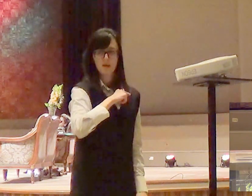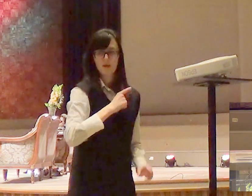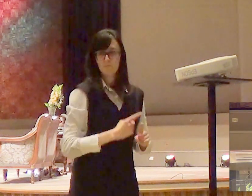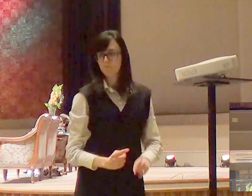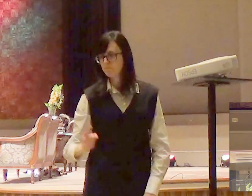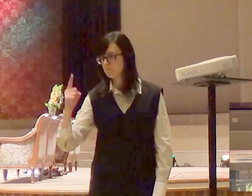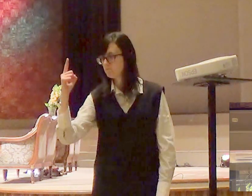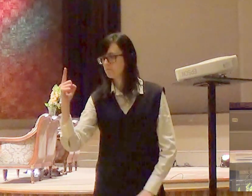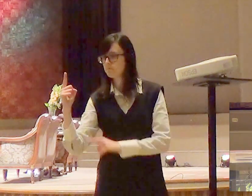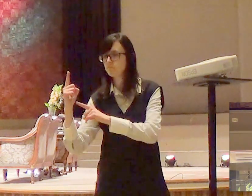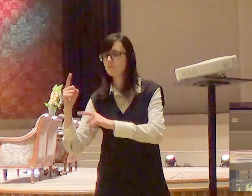incensário sozinho